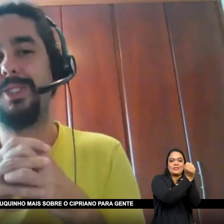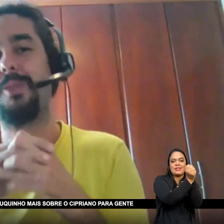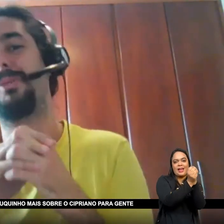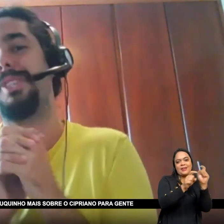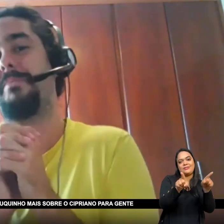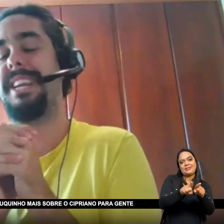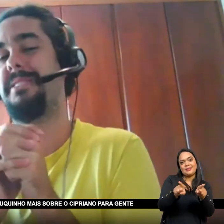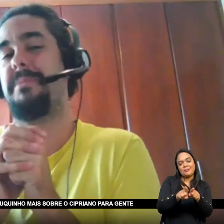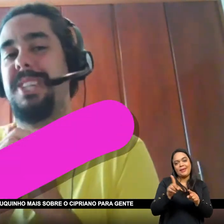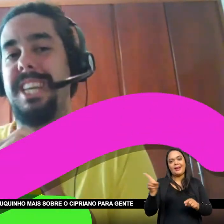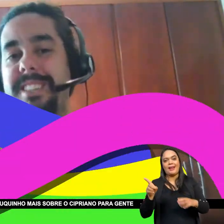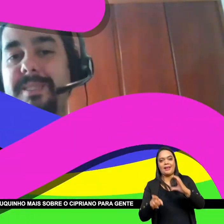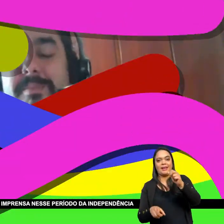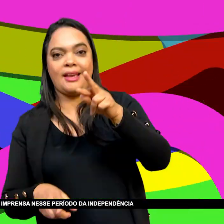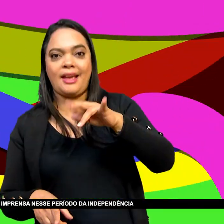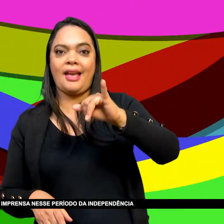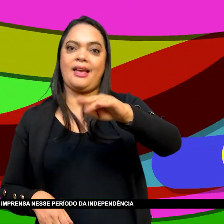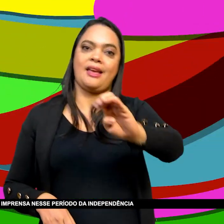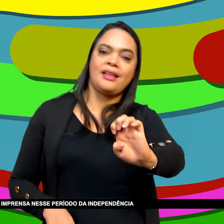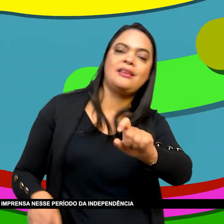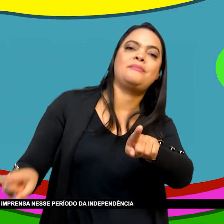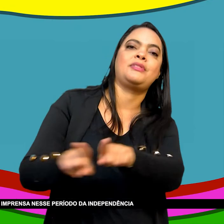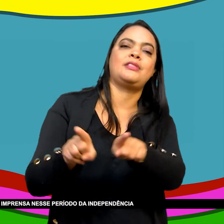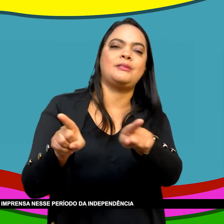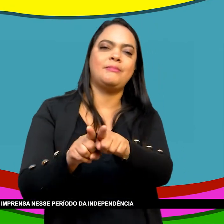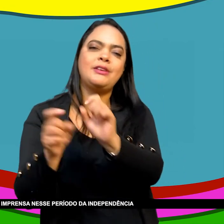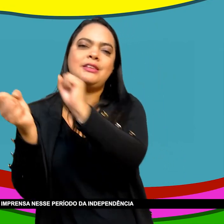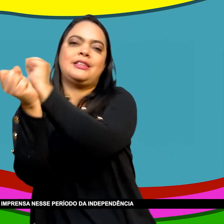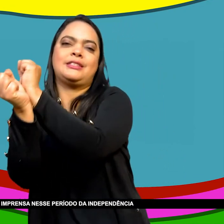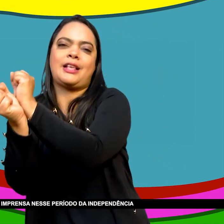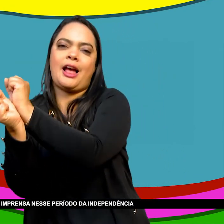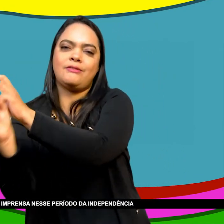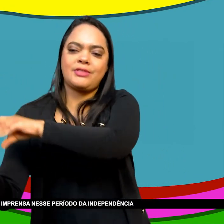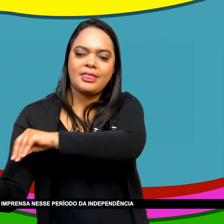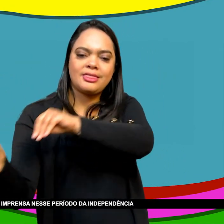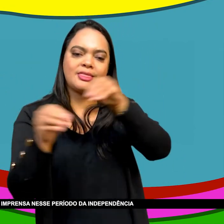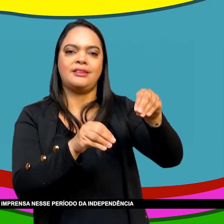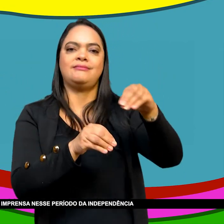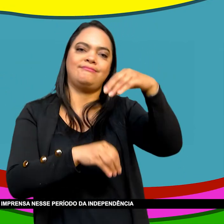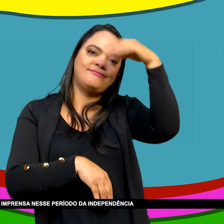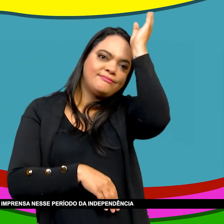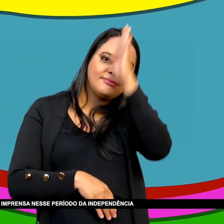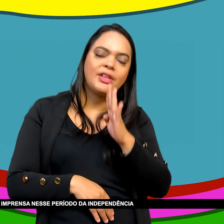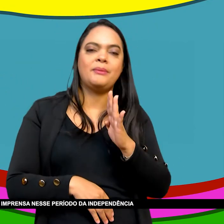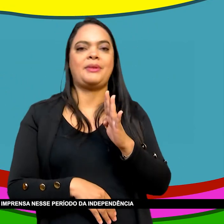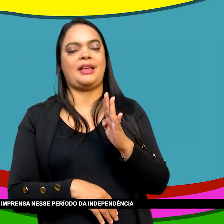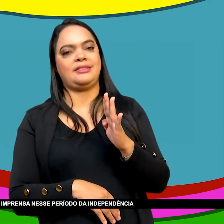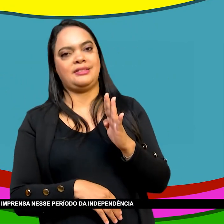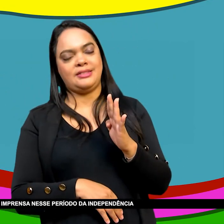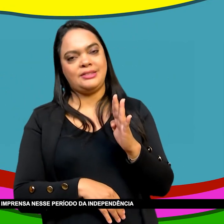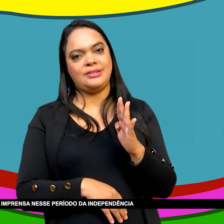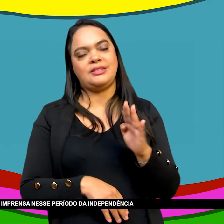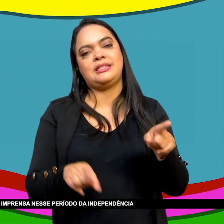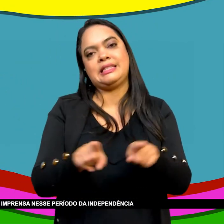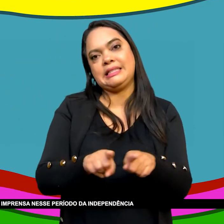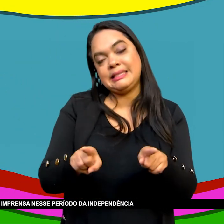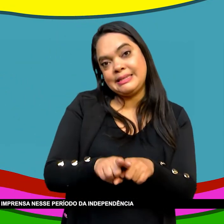pouquinho Mais sobre o Cipriano Para a gente Primeiro Eu queria fazer Um comentário Geral Sobre a imprensa Nesse período Da independência